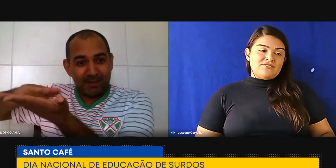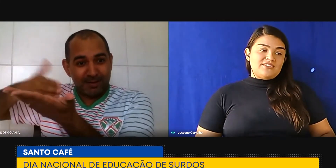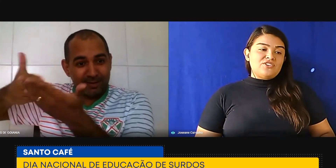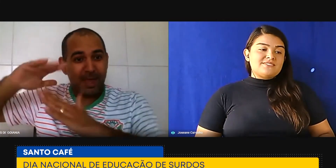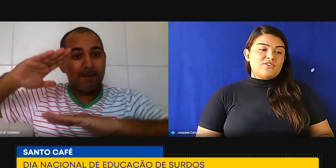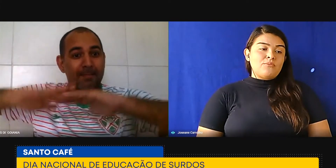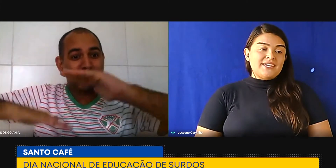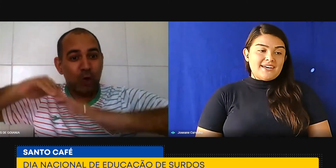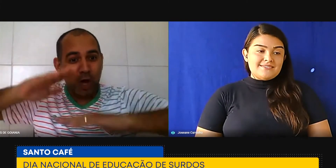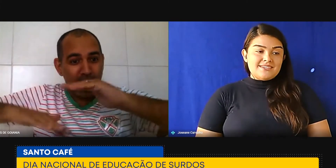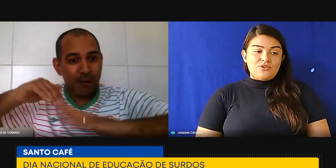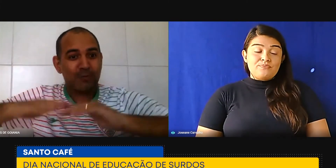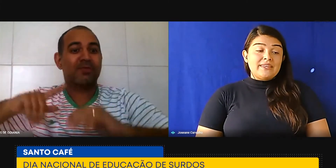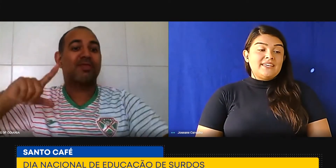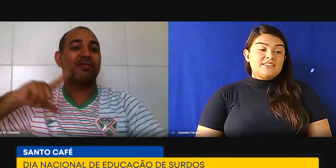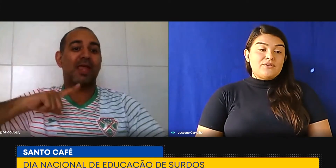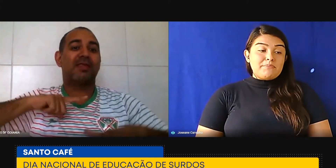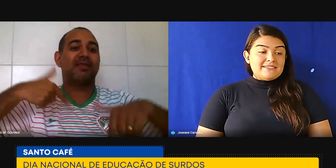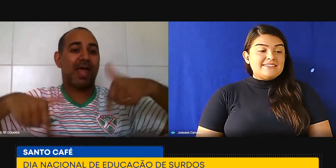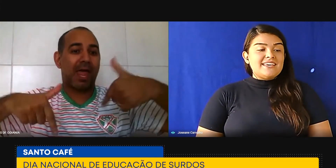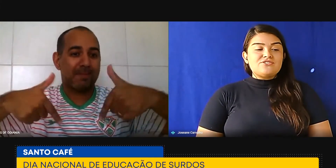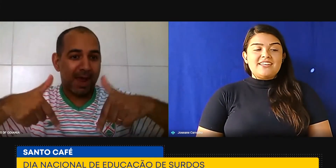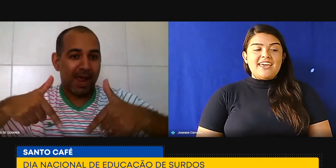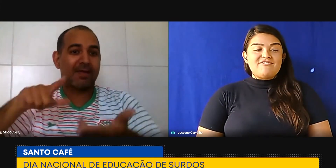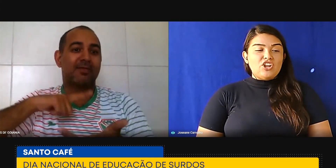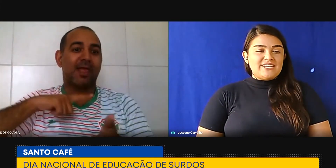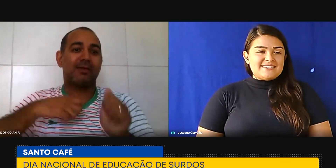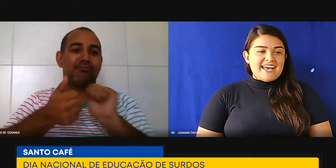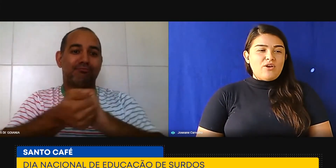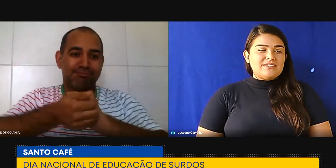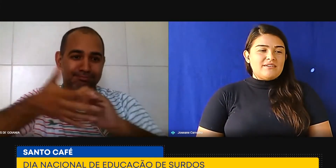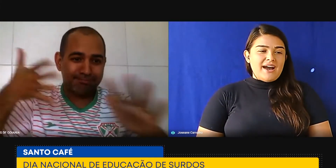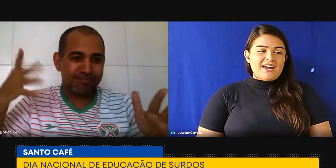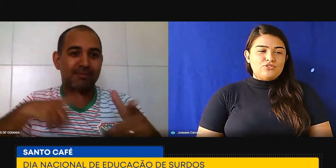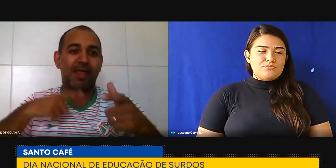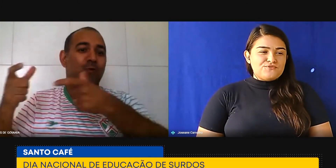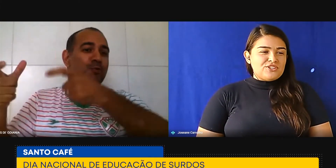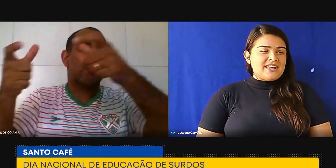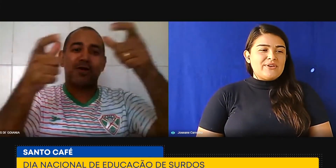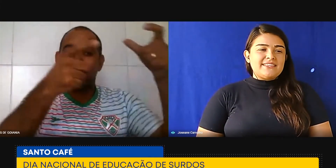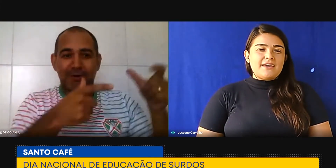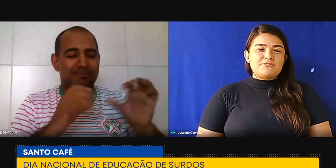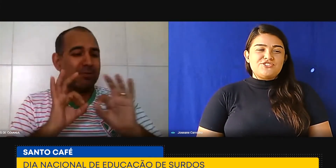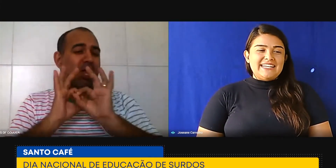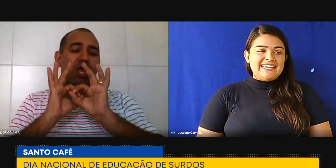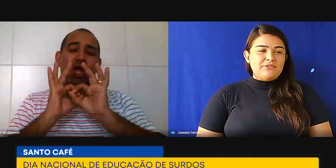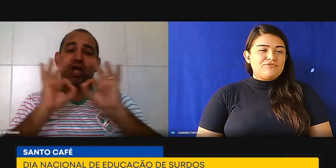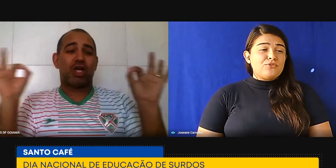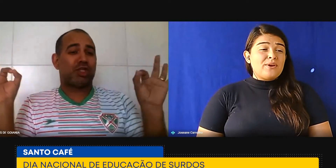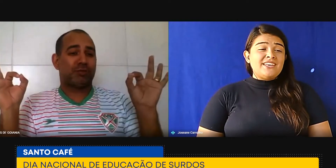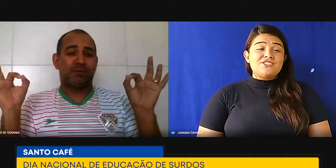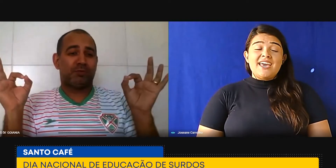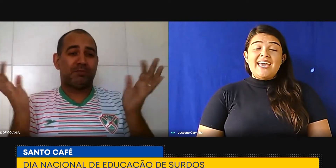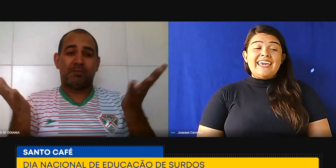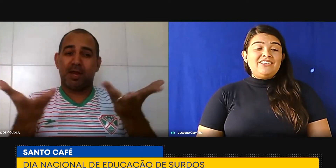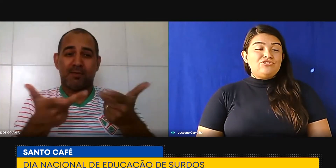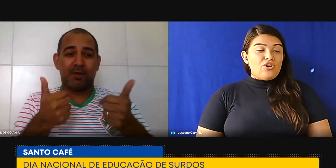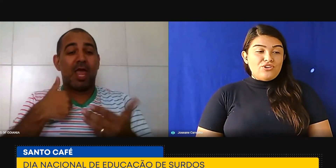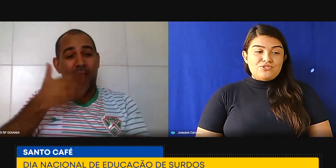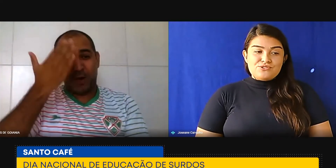dentro da nossa comunicação. Então, é preciso valorizar o trabalho do profissional intérprete de língua fluente em todos